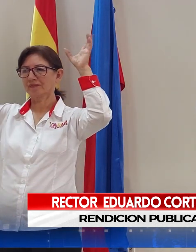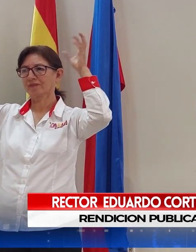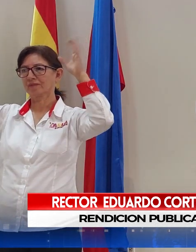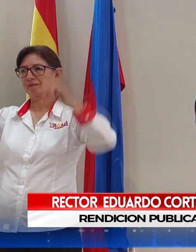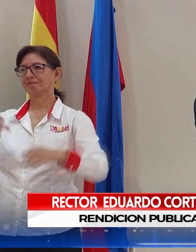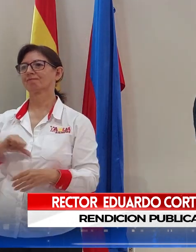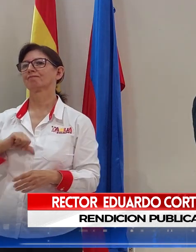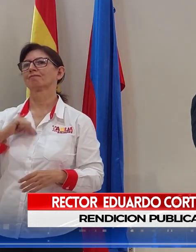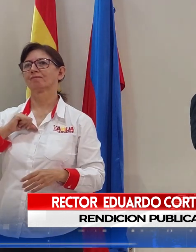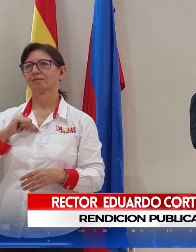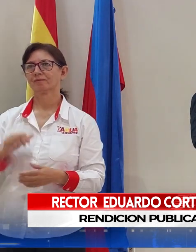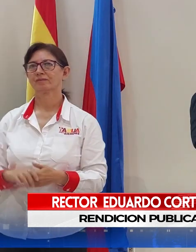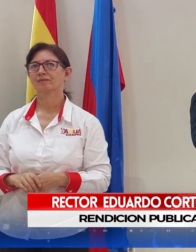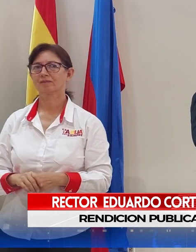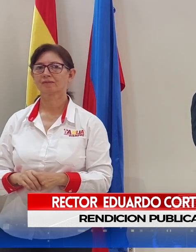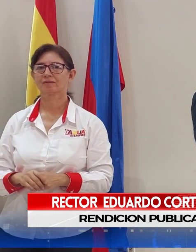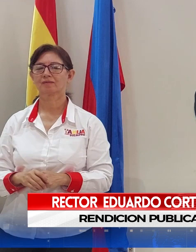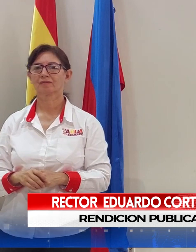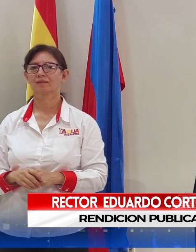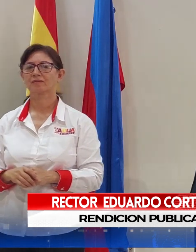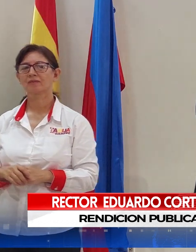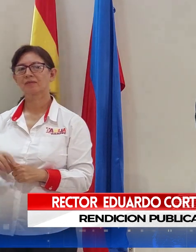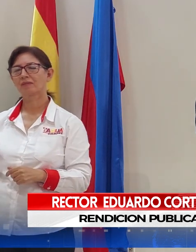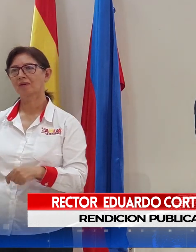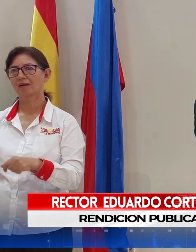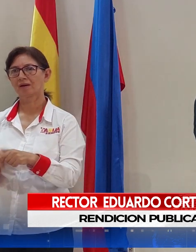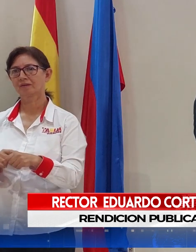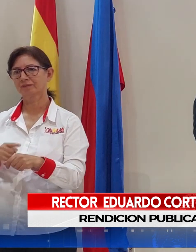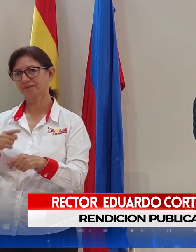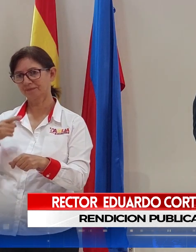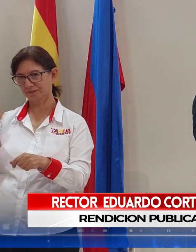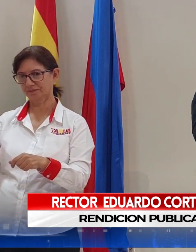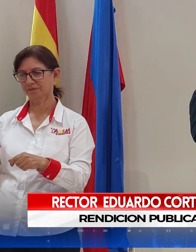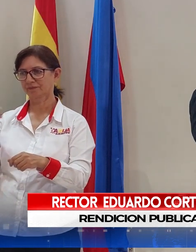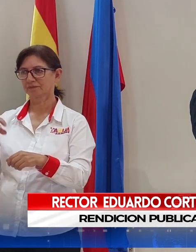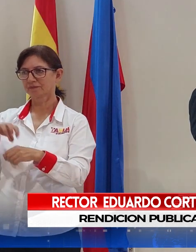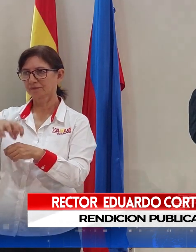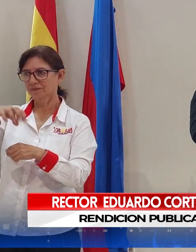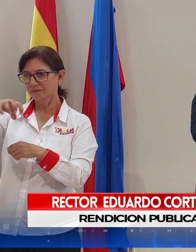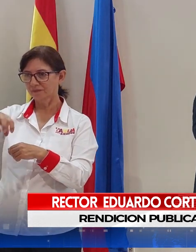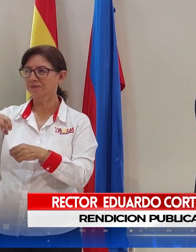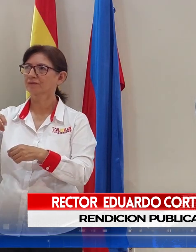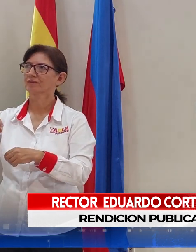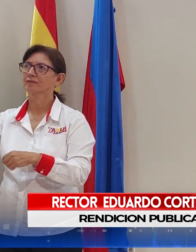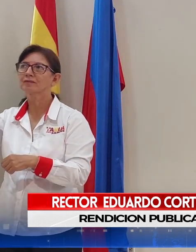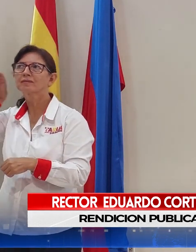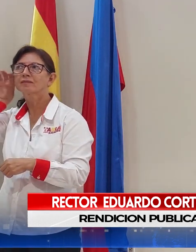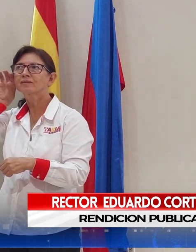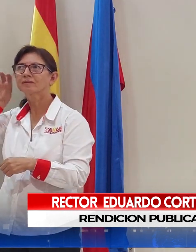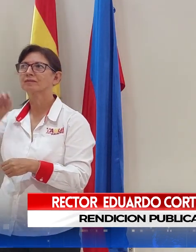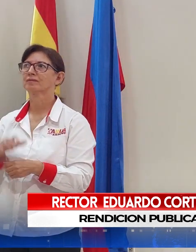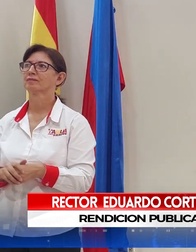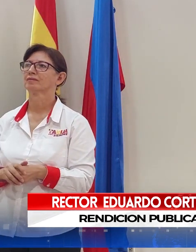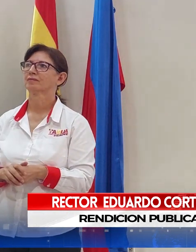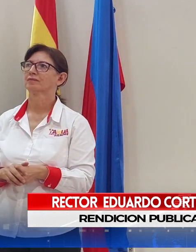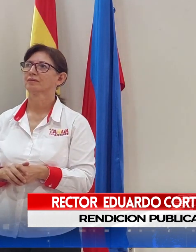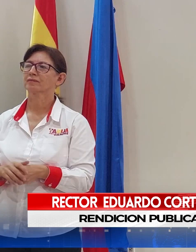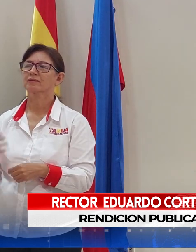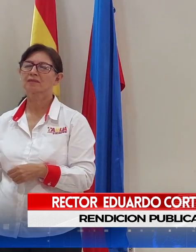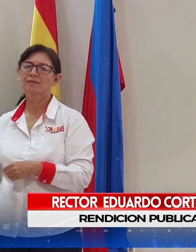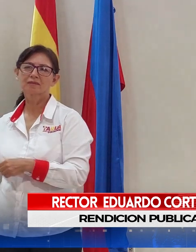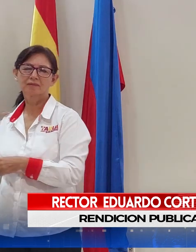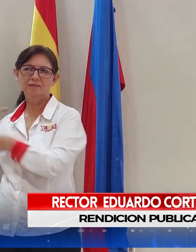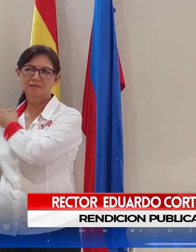La primera carrera acreditada de una provincia ha sido esta misma. Y eso lo hemos venido a este lado desde hace mucho tiempo atrás.